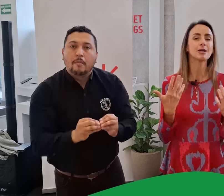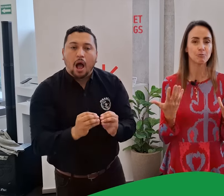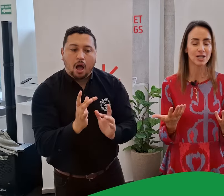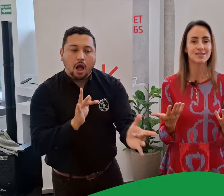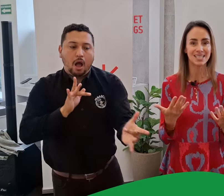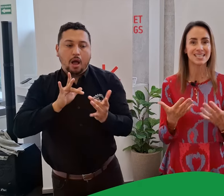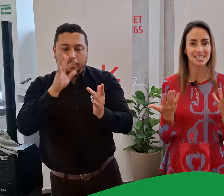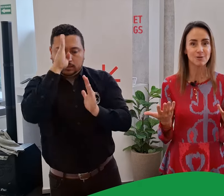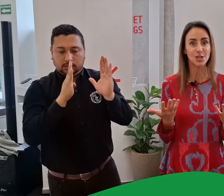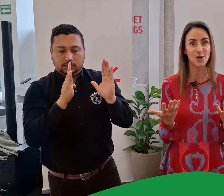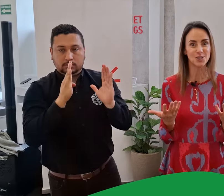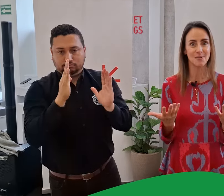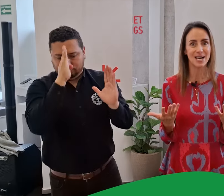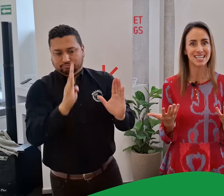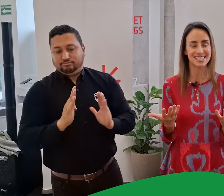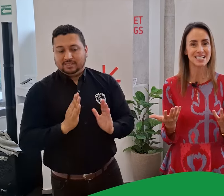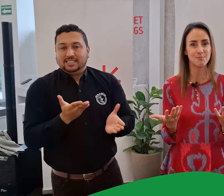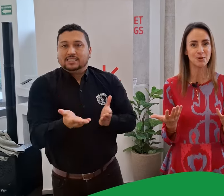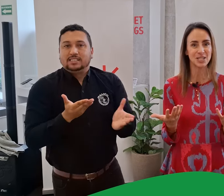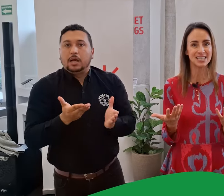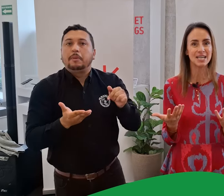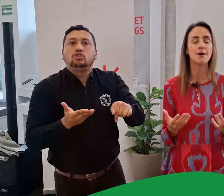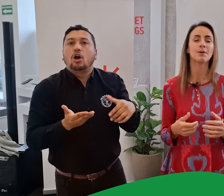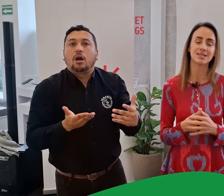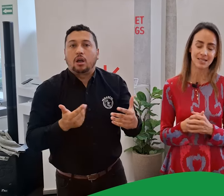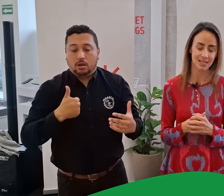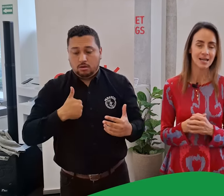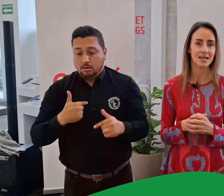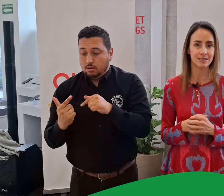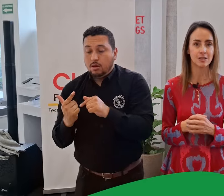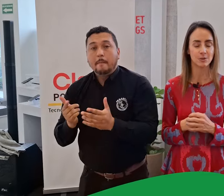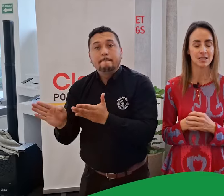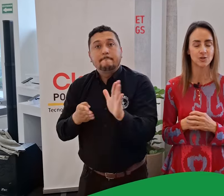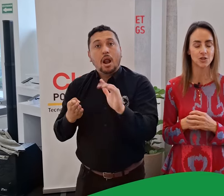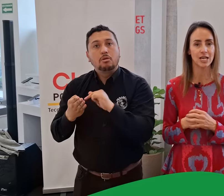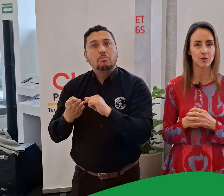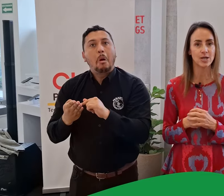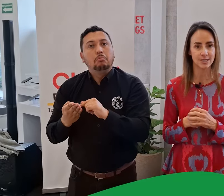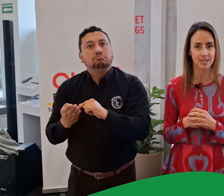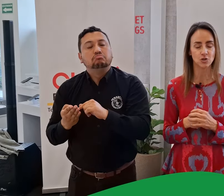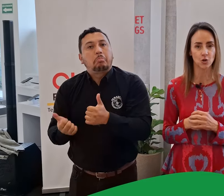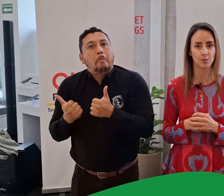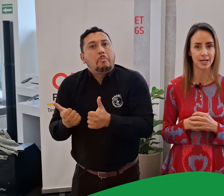puedan tener esa videollamada que es tan importante para tener la interpretación de lengua de fengas colombia.